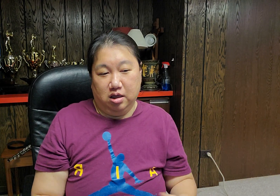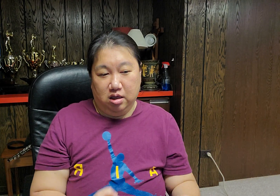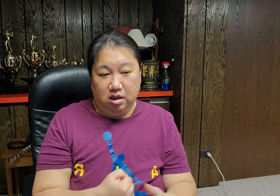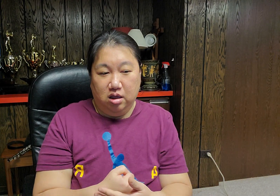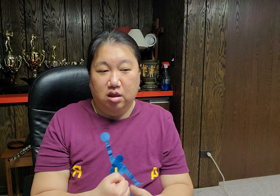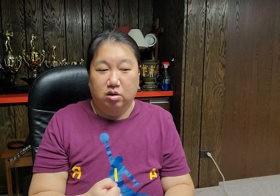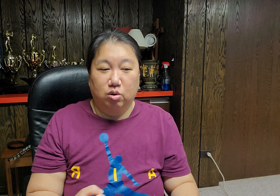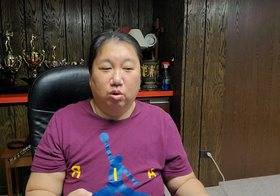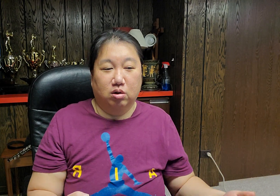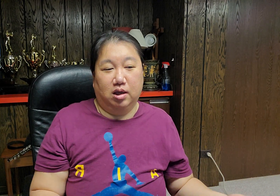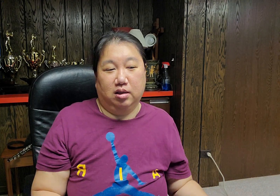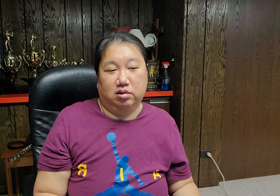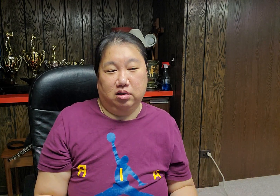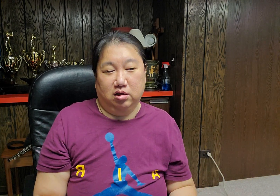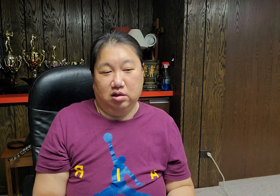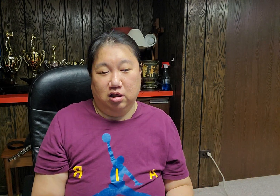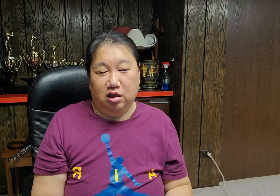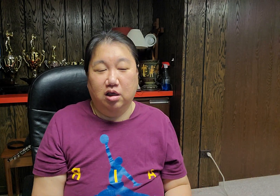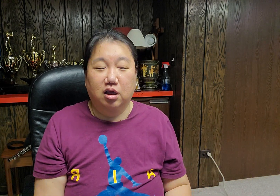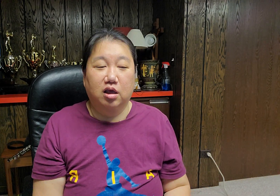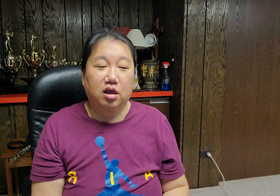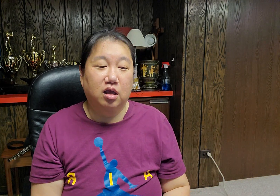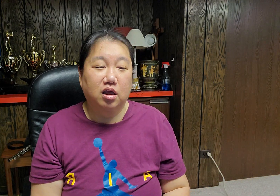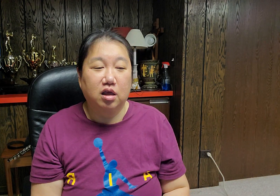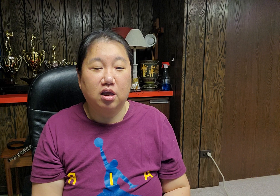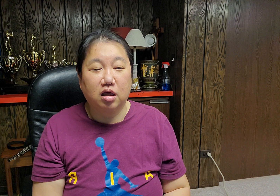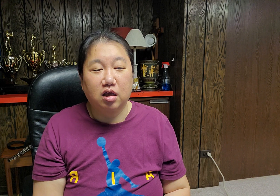놓겠으니